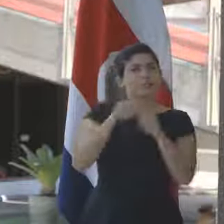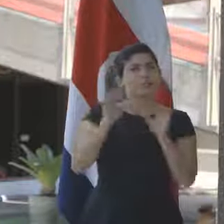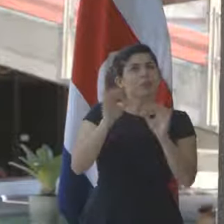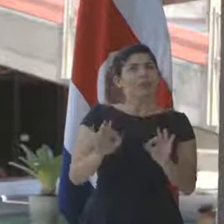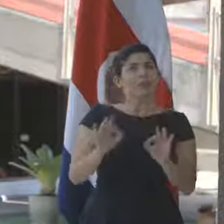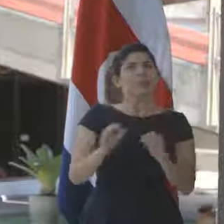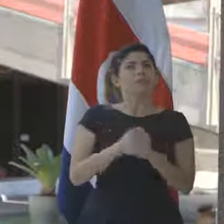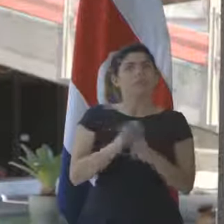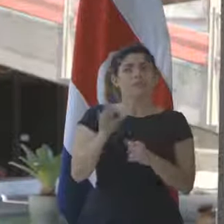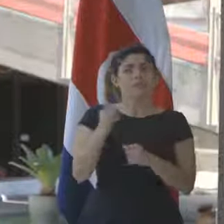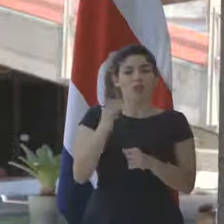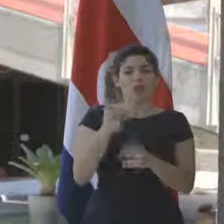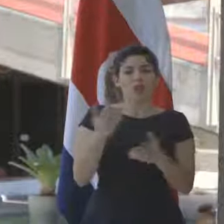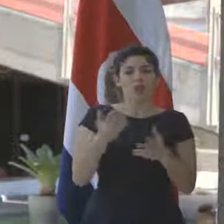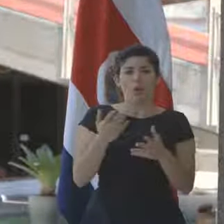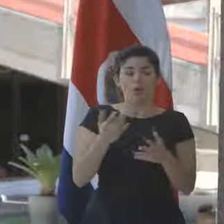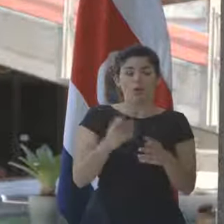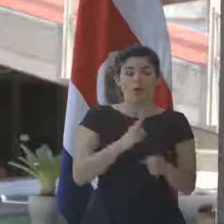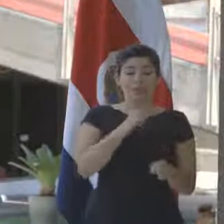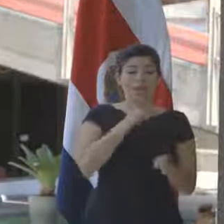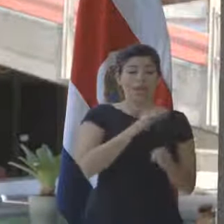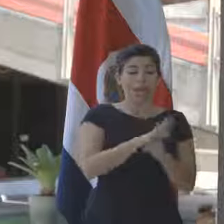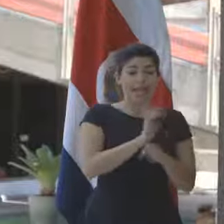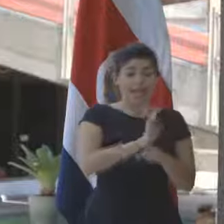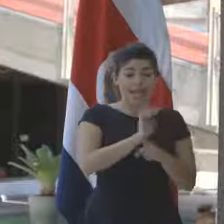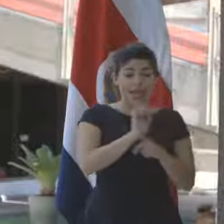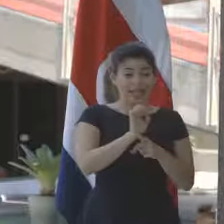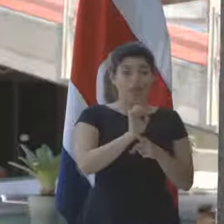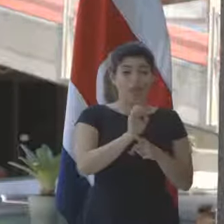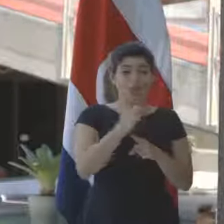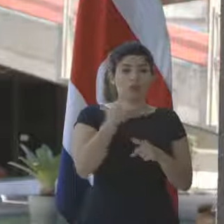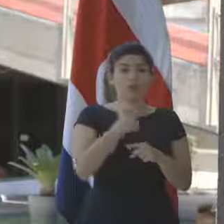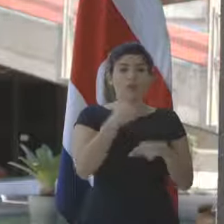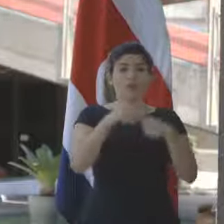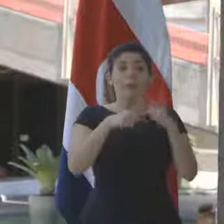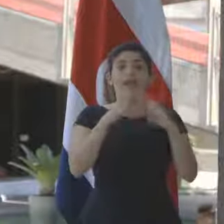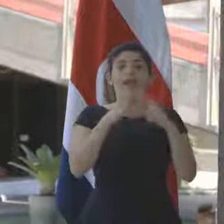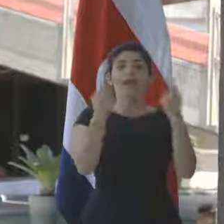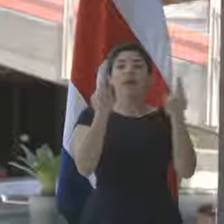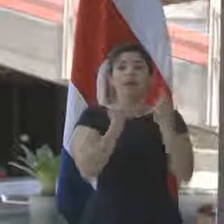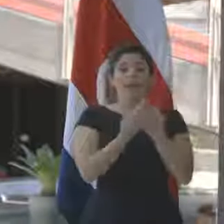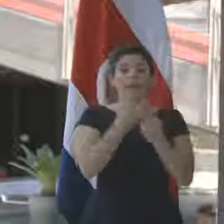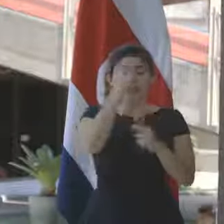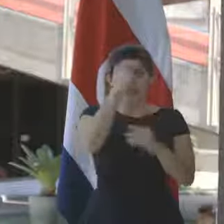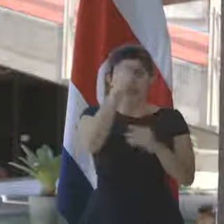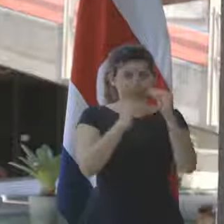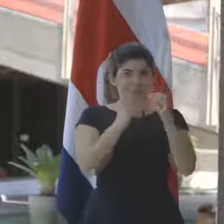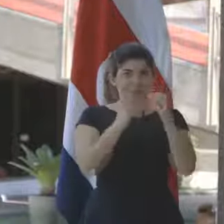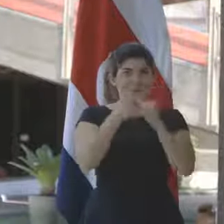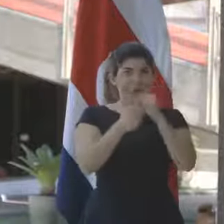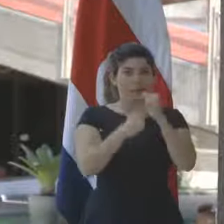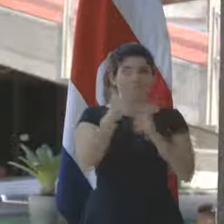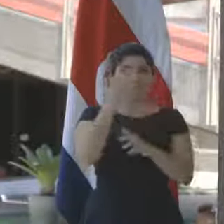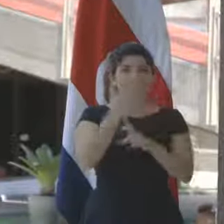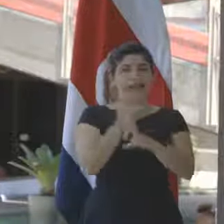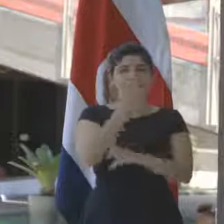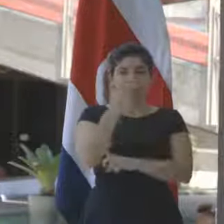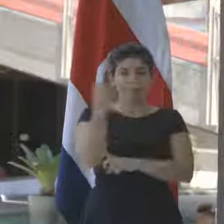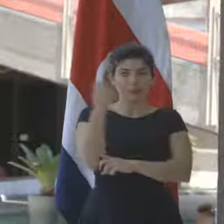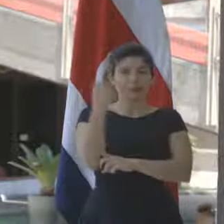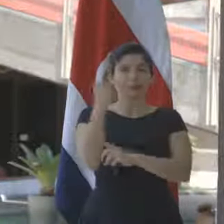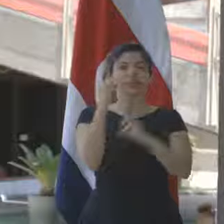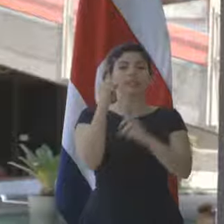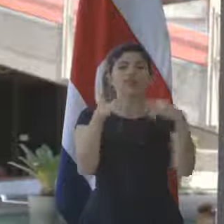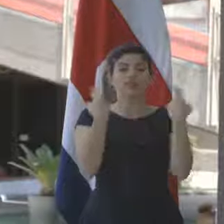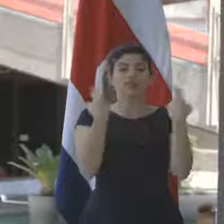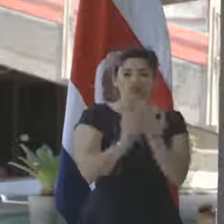la siguiente manera. Con los garantes éticos nos vamos a reunir al menos una vez cada tres meses para ver